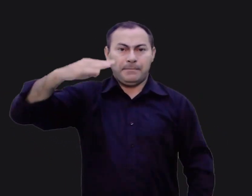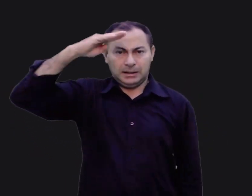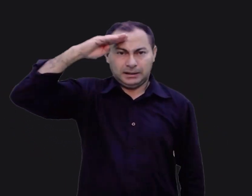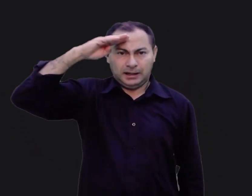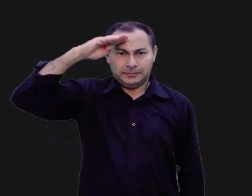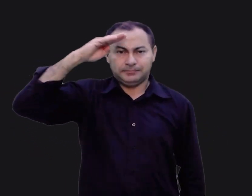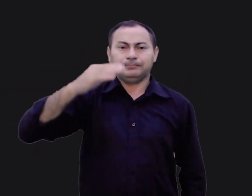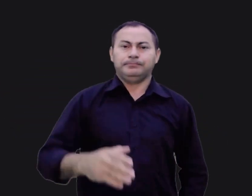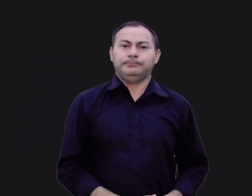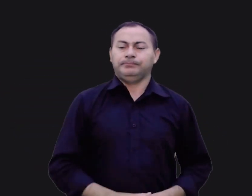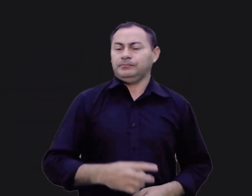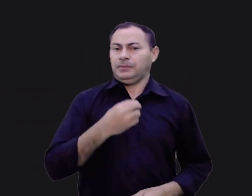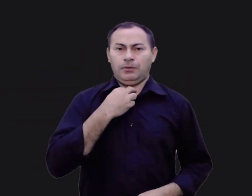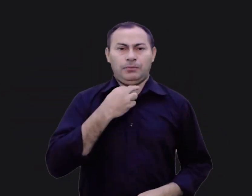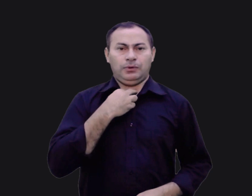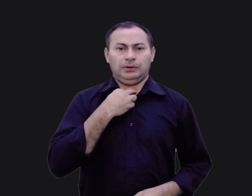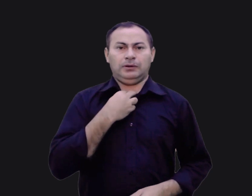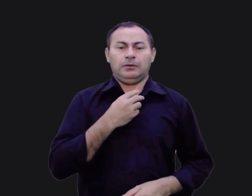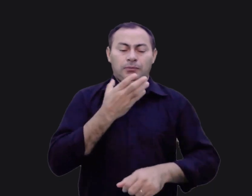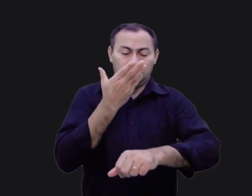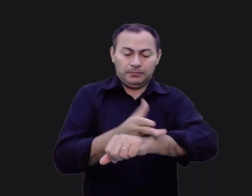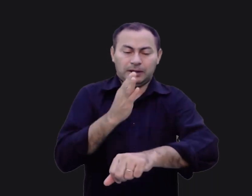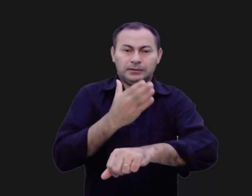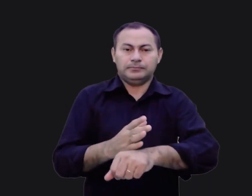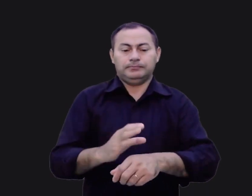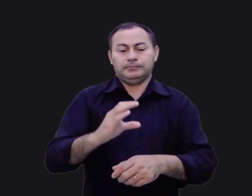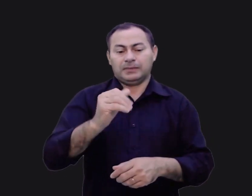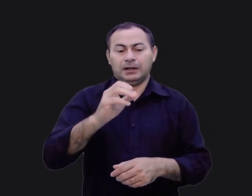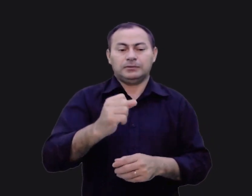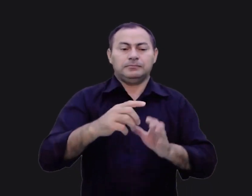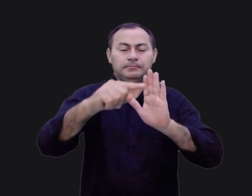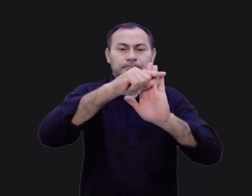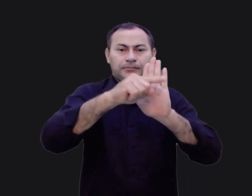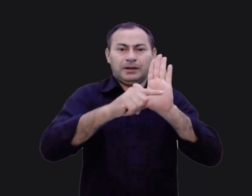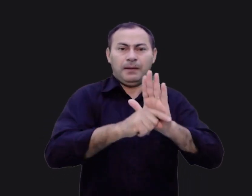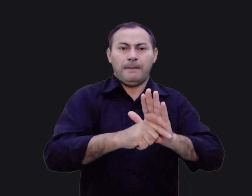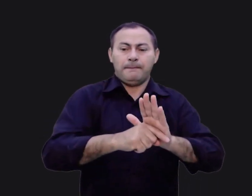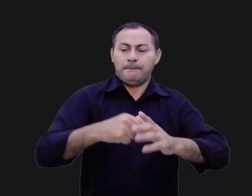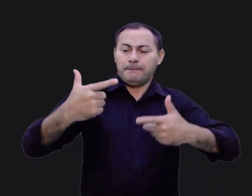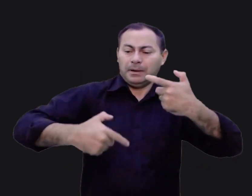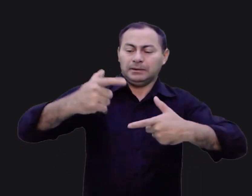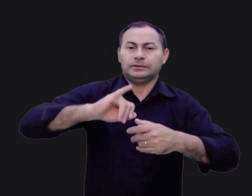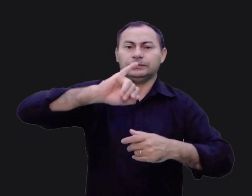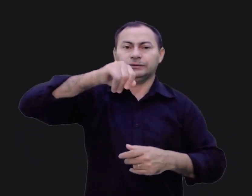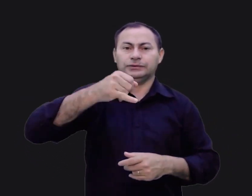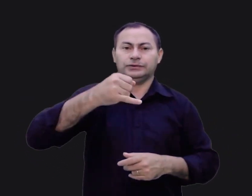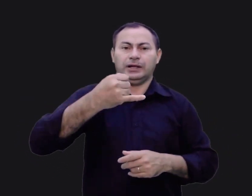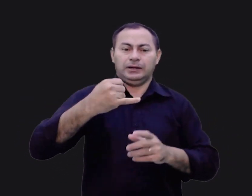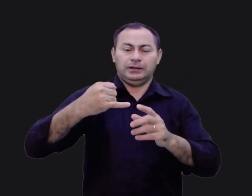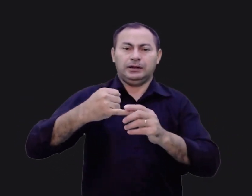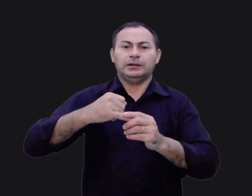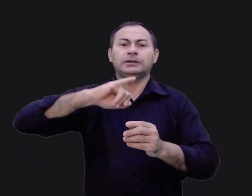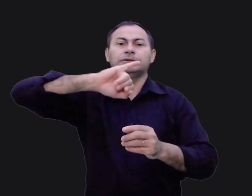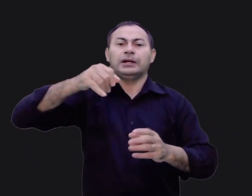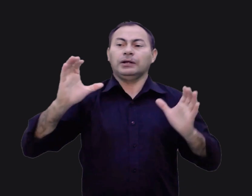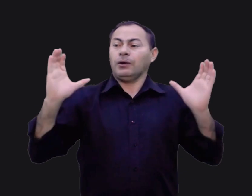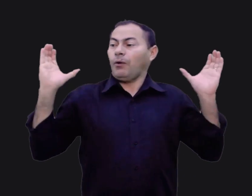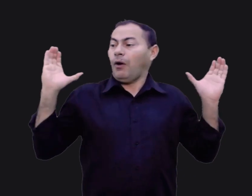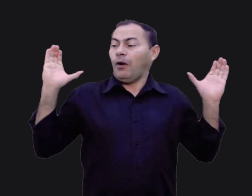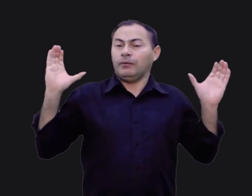militar. Ele não poderia pôr em prática, nesse caso, o plano de batalha de Jericó. As batalhas de Ai e